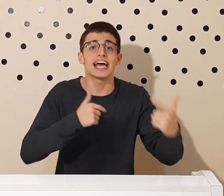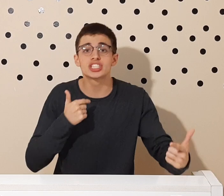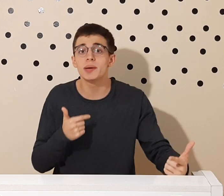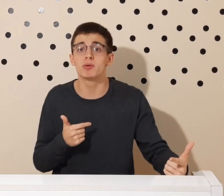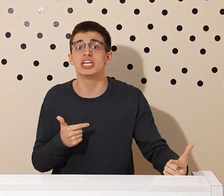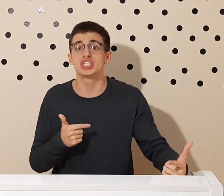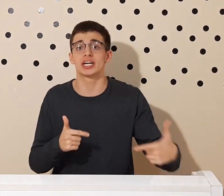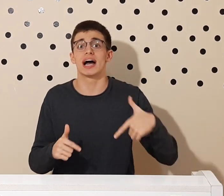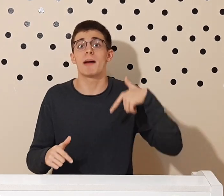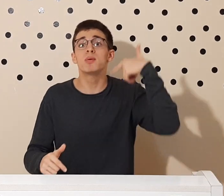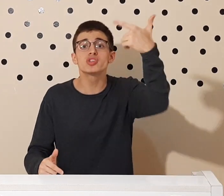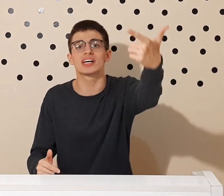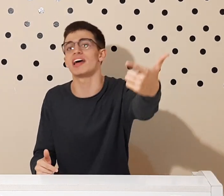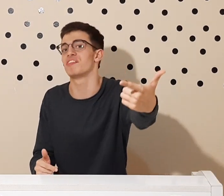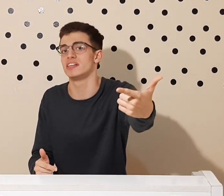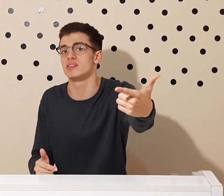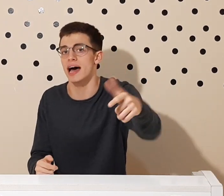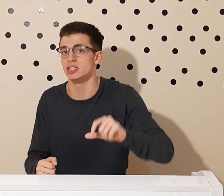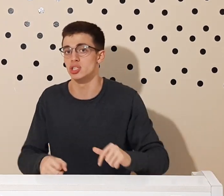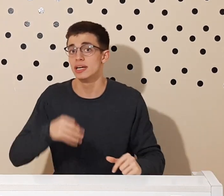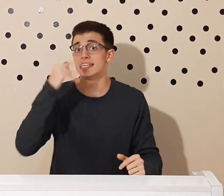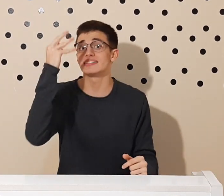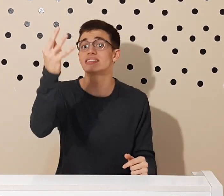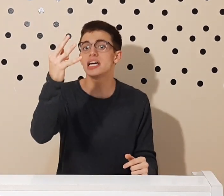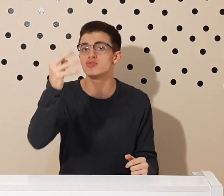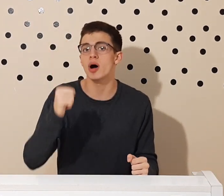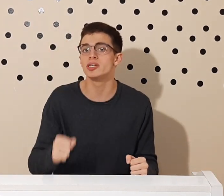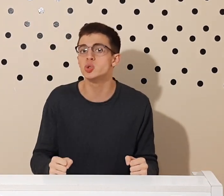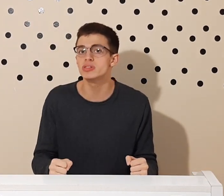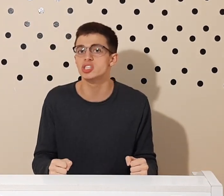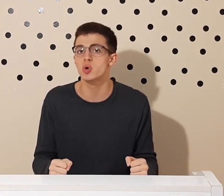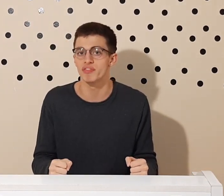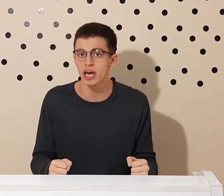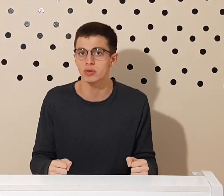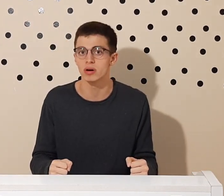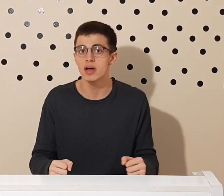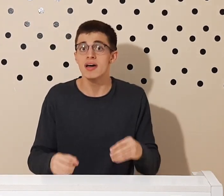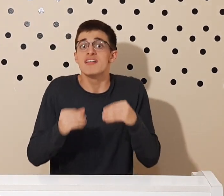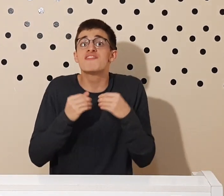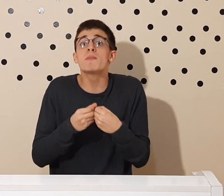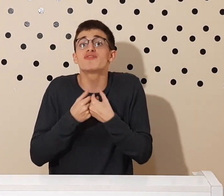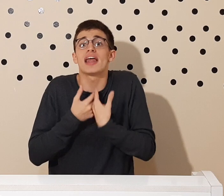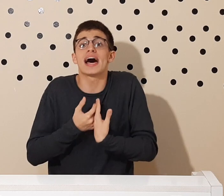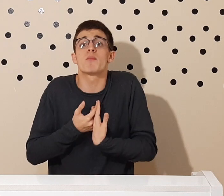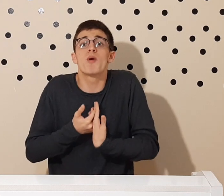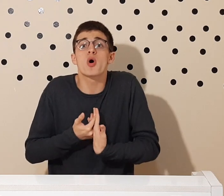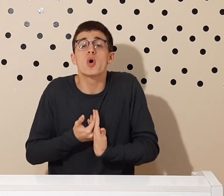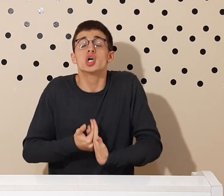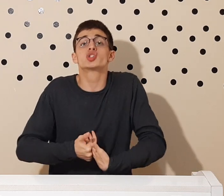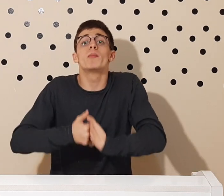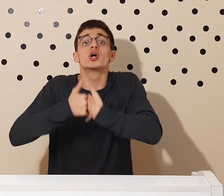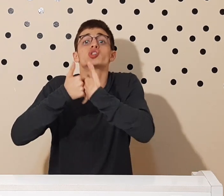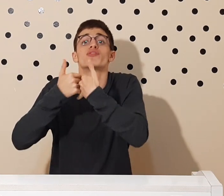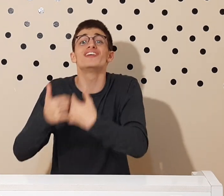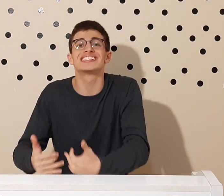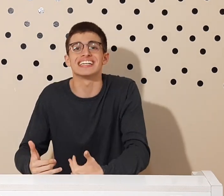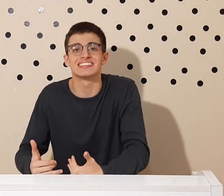ética e política, a busca da felicidade e as três formas justas de governo, vamos falar um pouco sobre os sofistas,